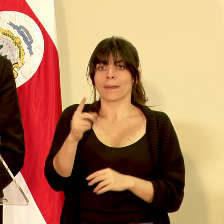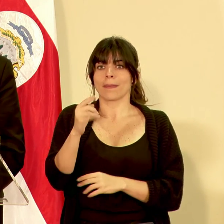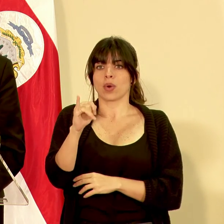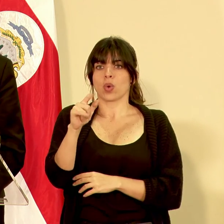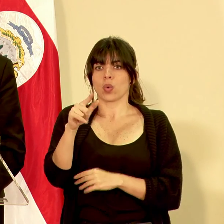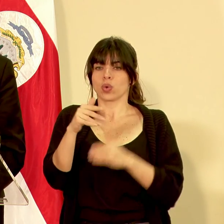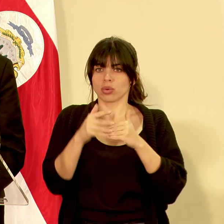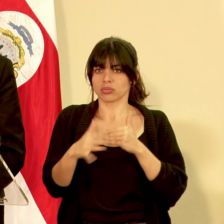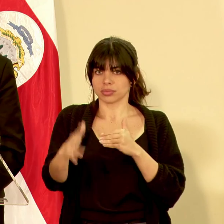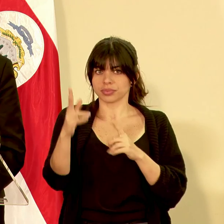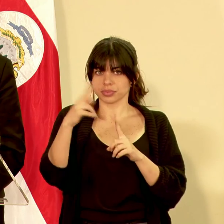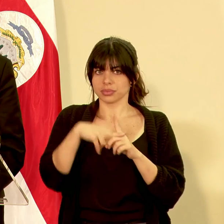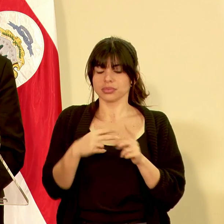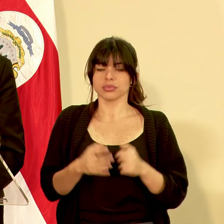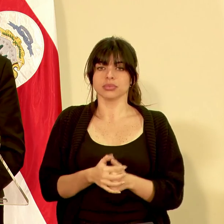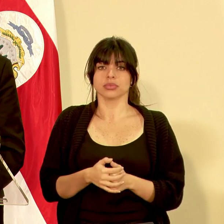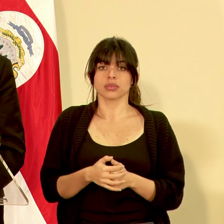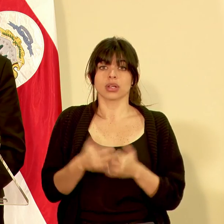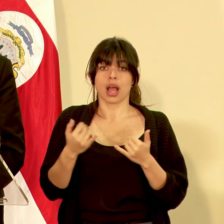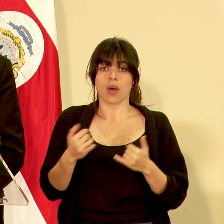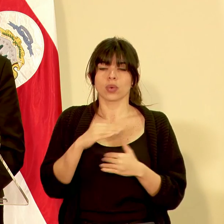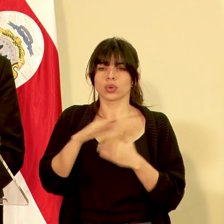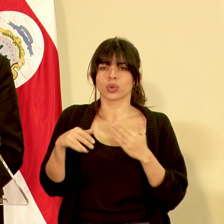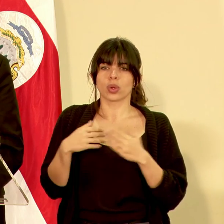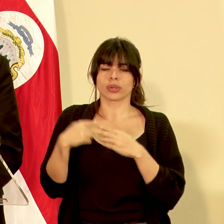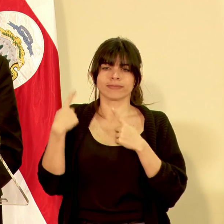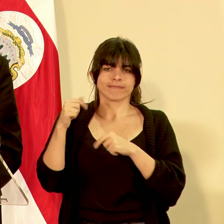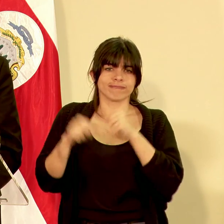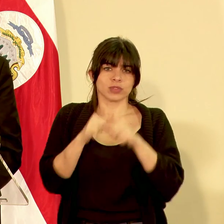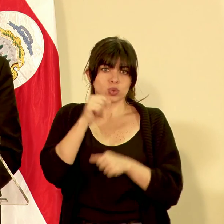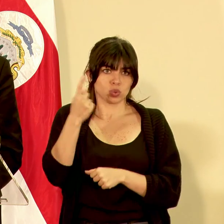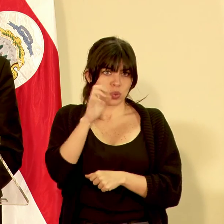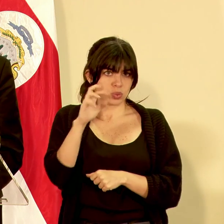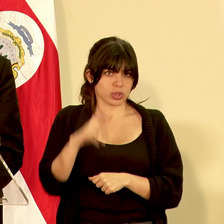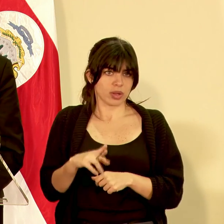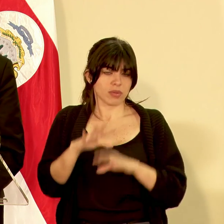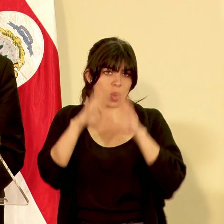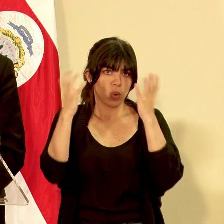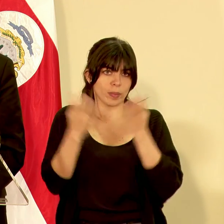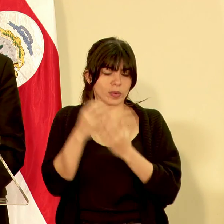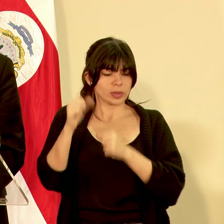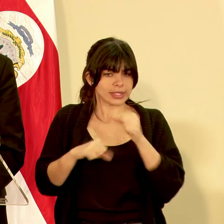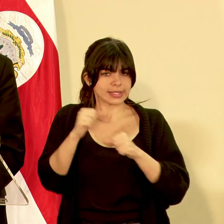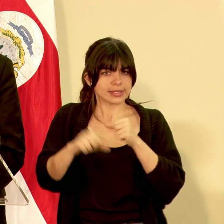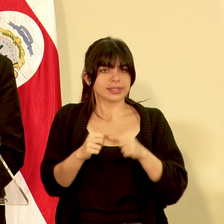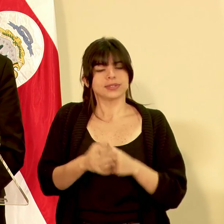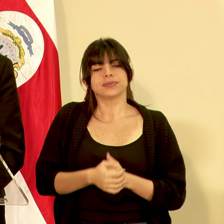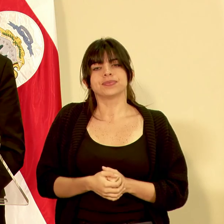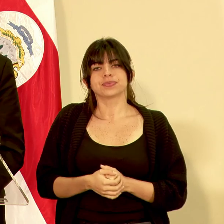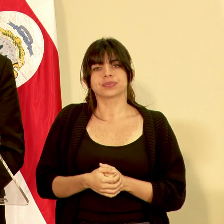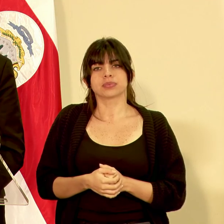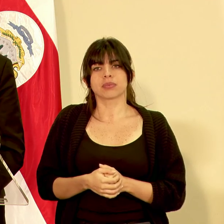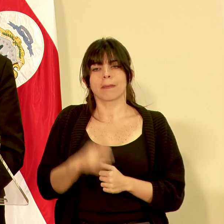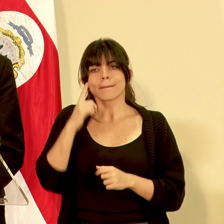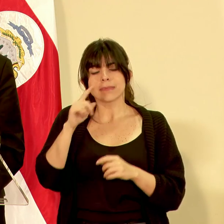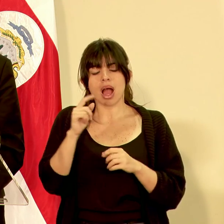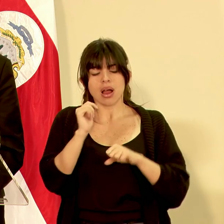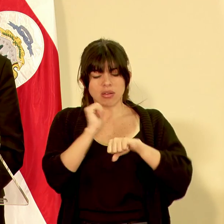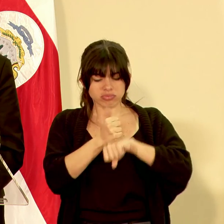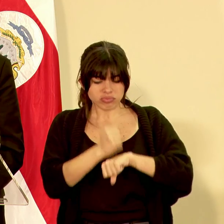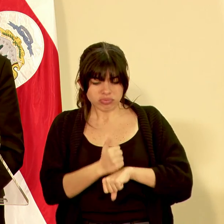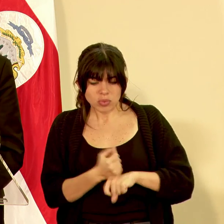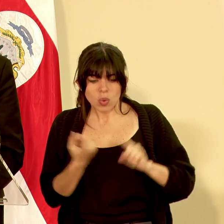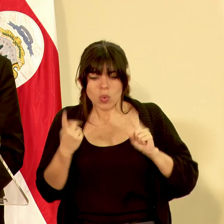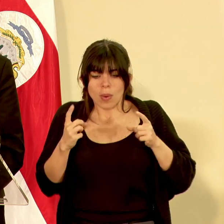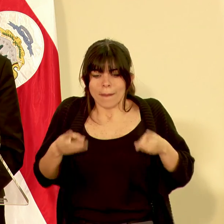de julio lo que ha llevado a todo un esfuerzo no sólo aquí en Costa Rica sino a nivel mundial de definir cuáles son